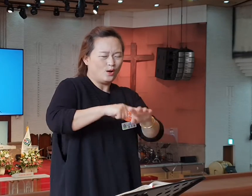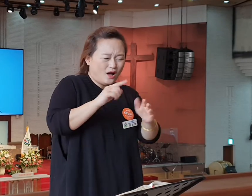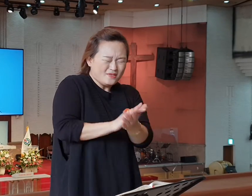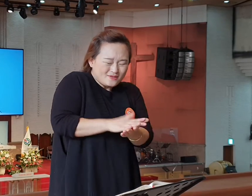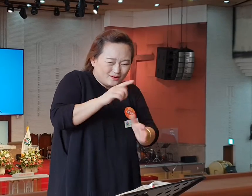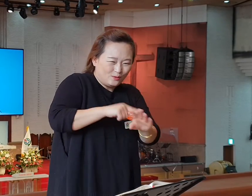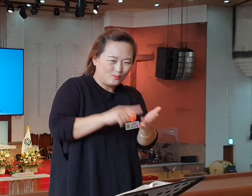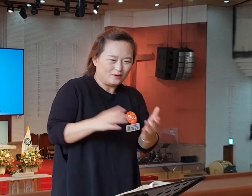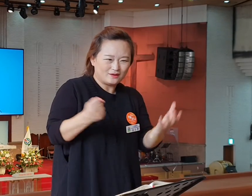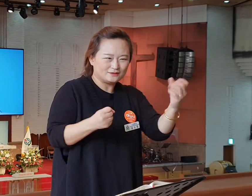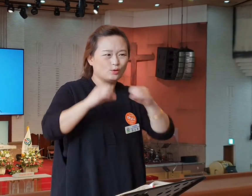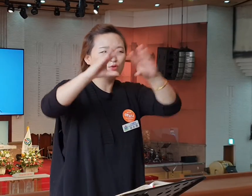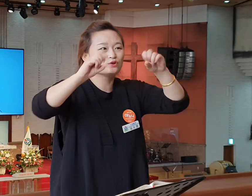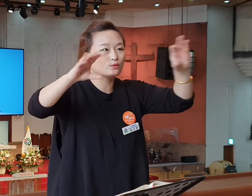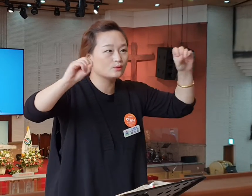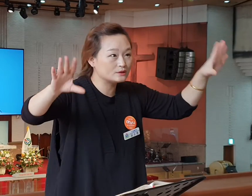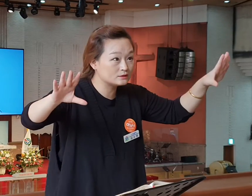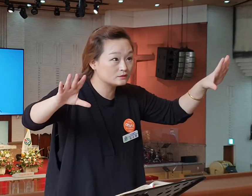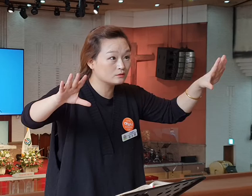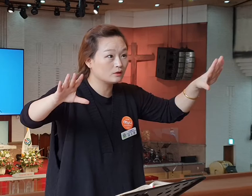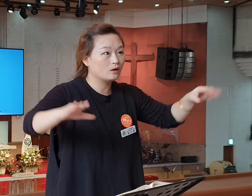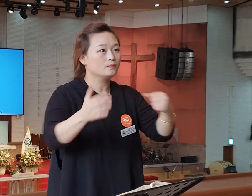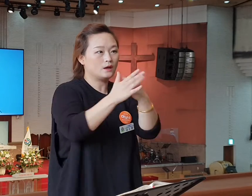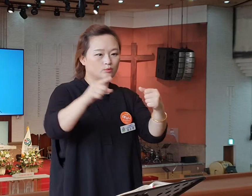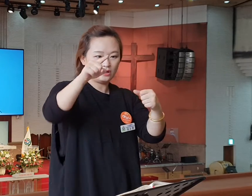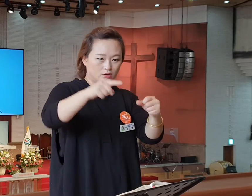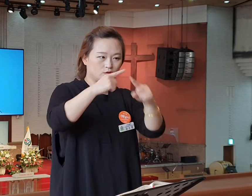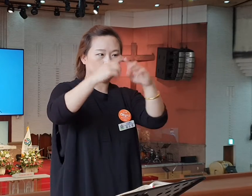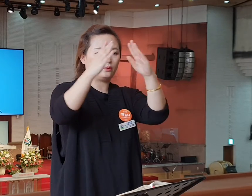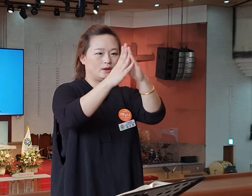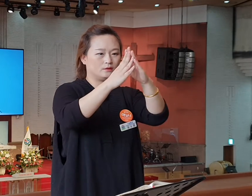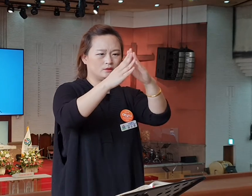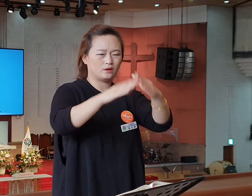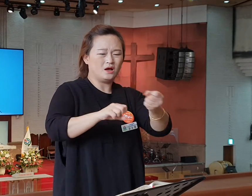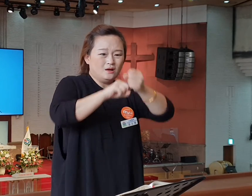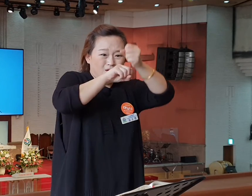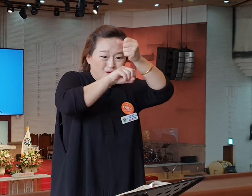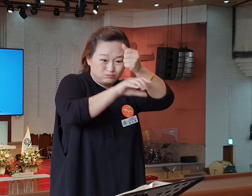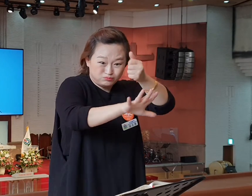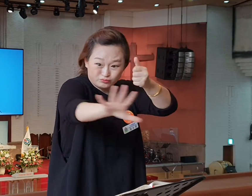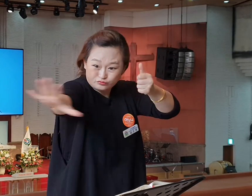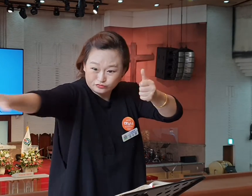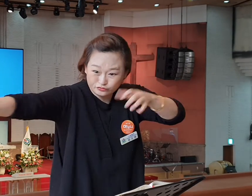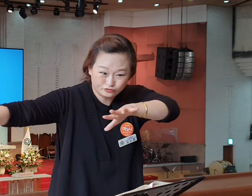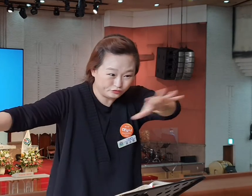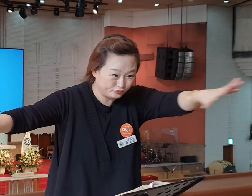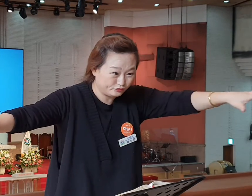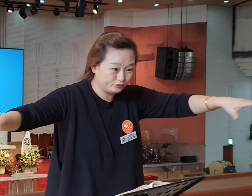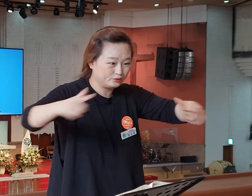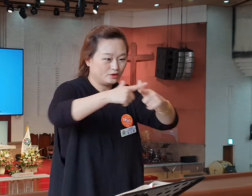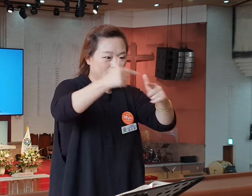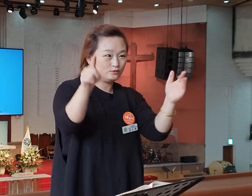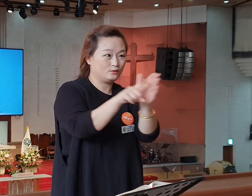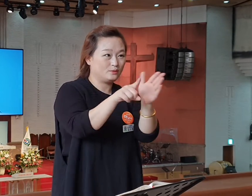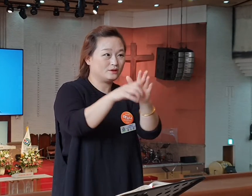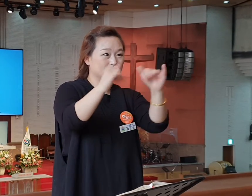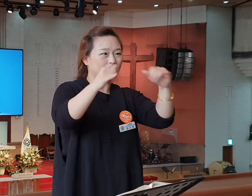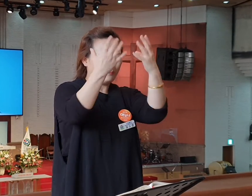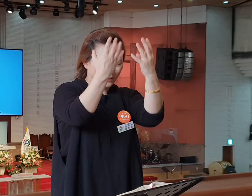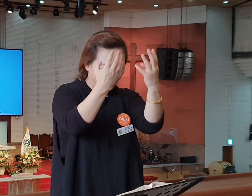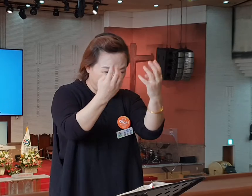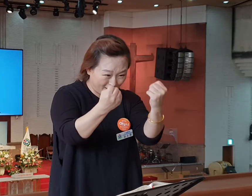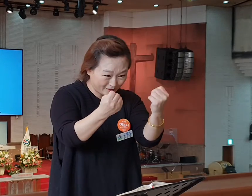주님이 오셔서 얘기하시는 거예요. 에베소 교회야. 너희들은 처음 사랑을 버렸다는 거예요. 그러므로 어디서 멀어진 것을